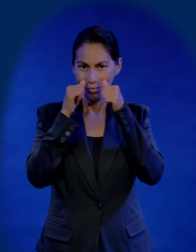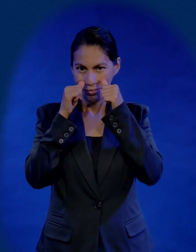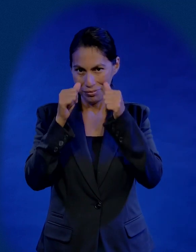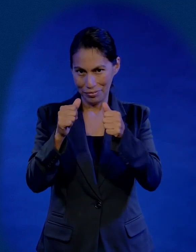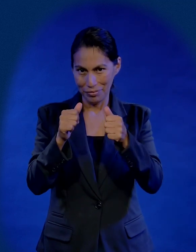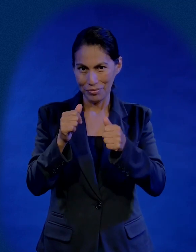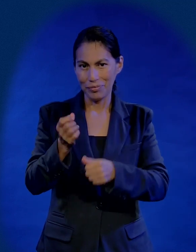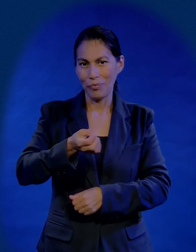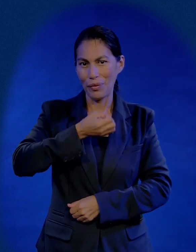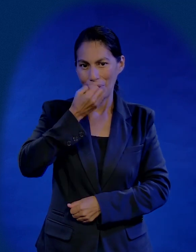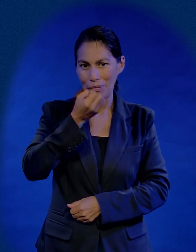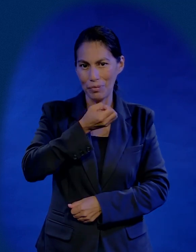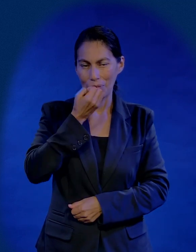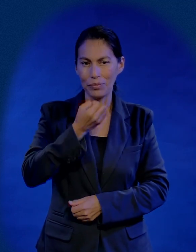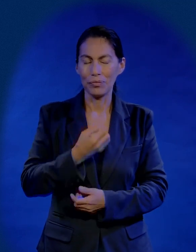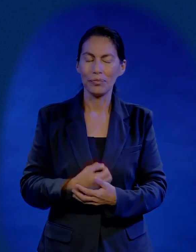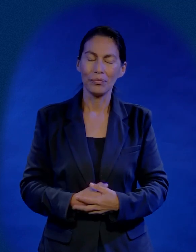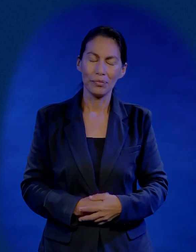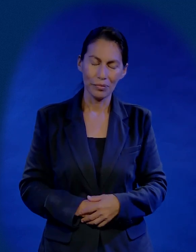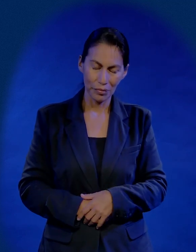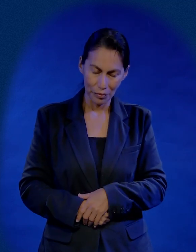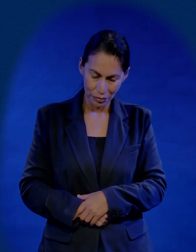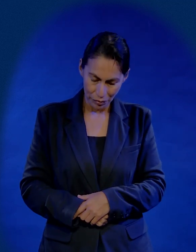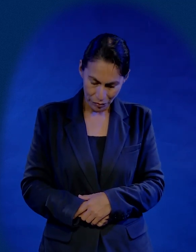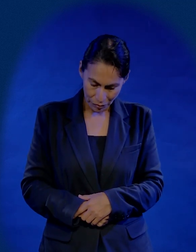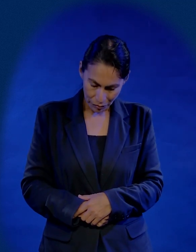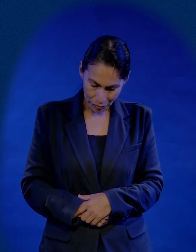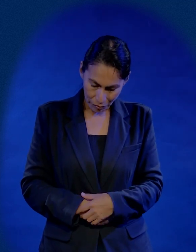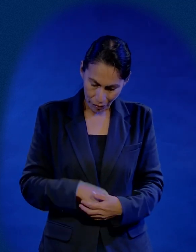te vamos a atender oremos juntos